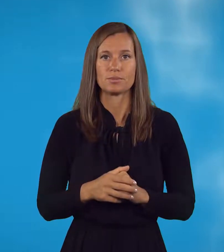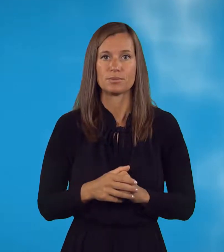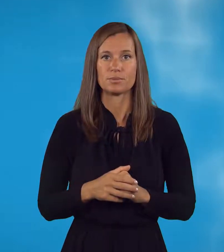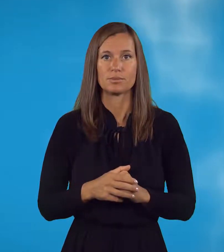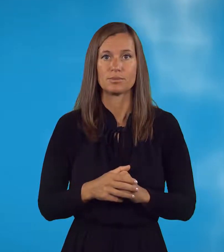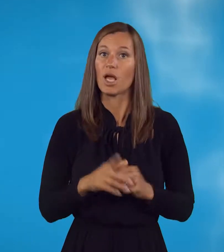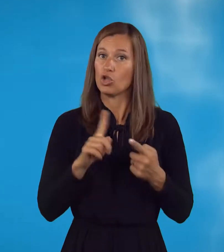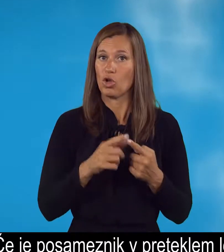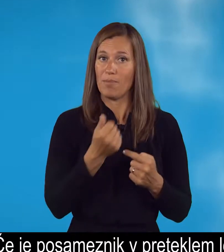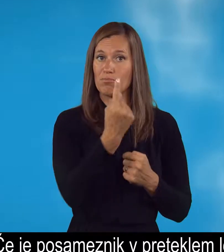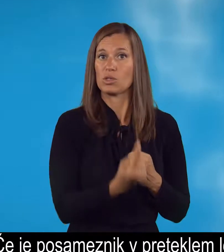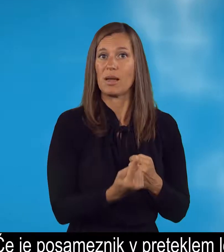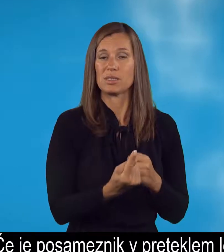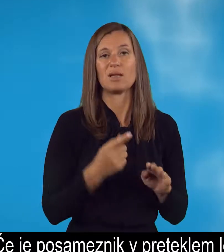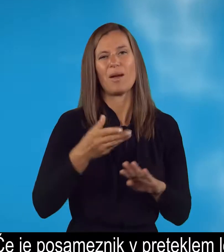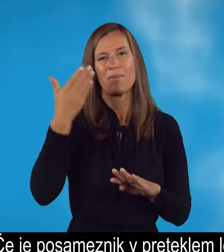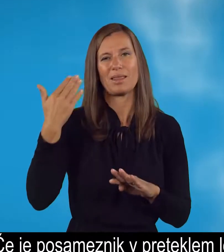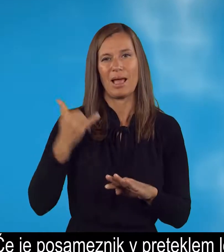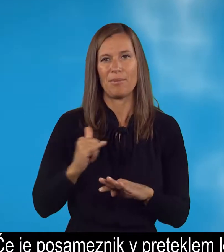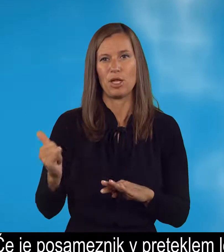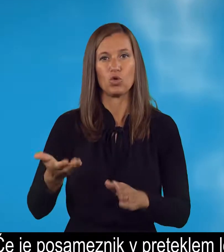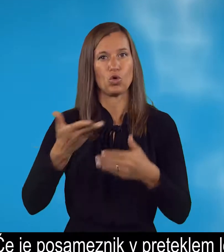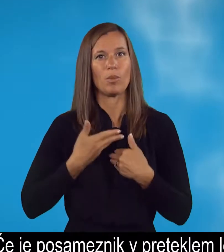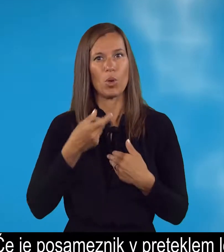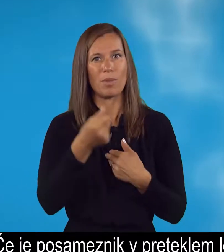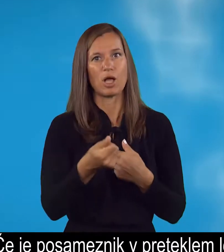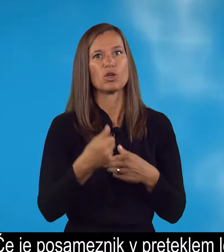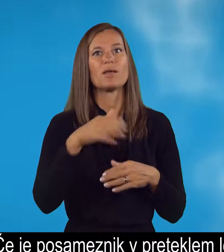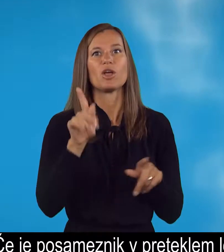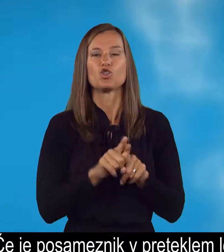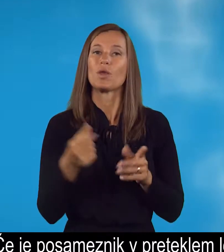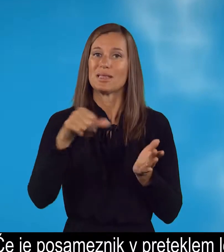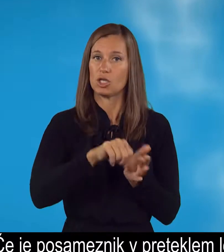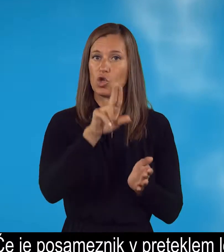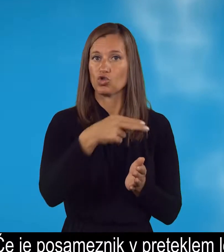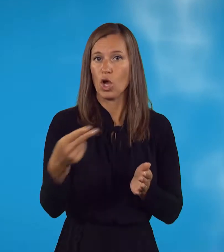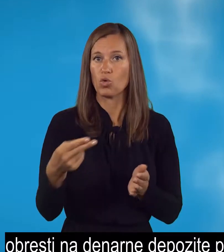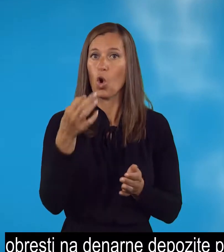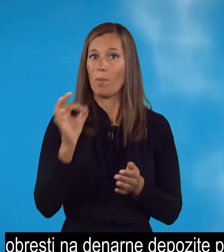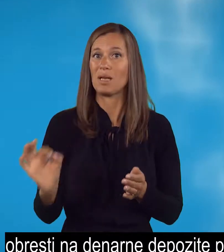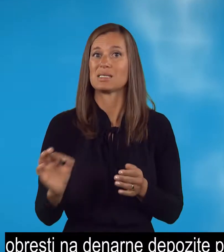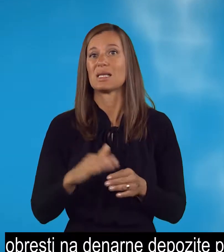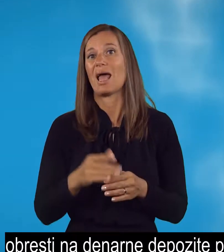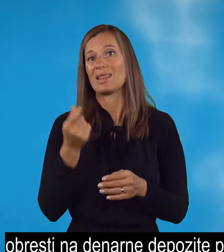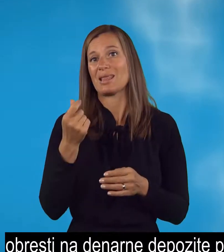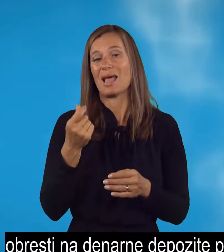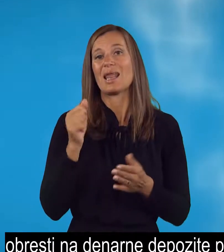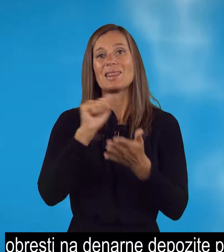Če je posameznik v preteklem letu dobil izplačenih več kot tisoč evrov obresti na denarne depozite pri